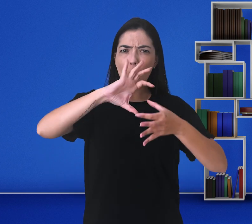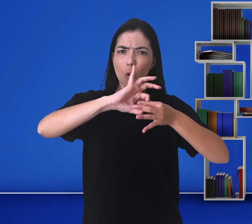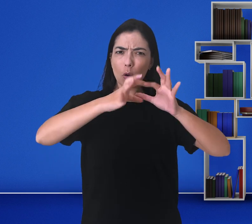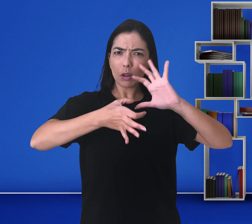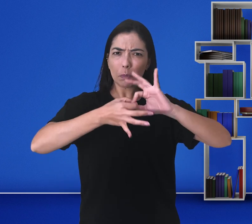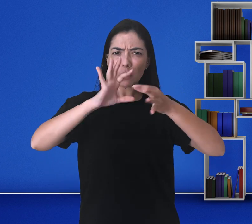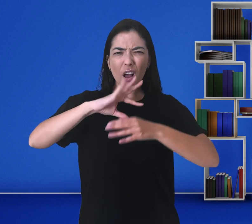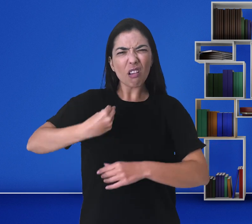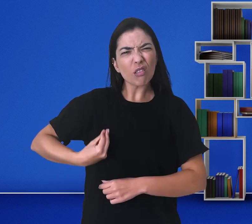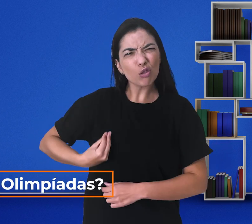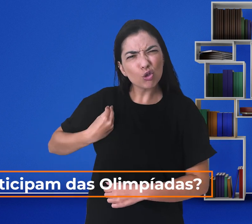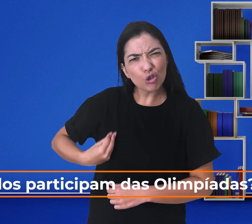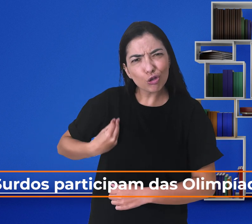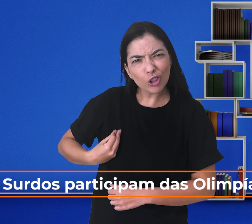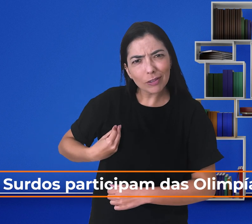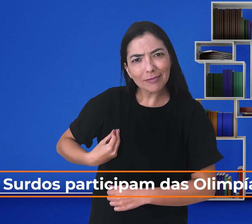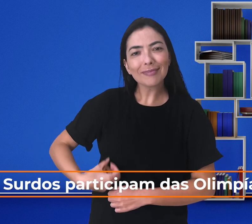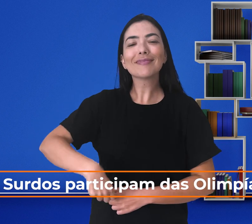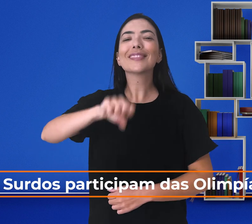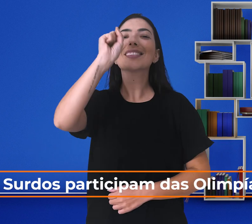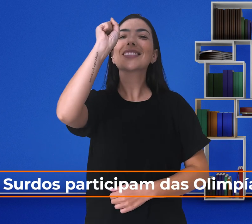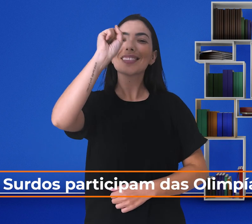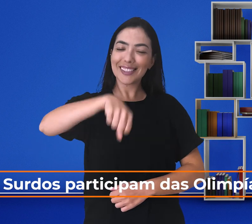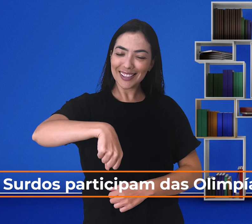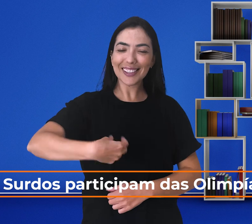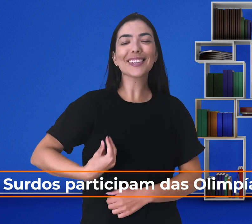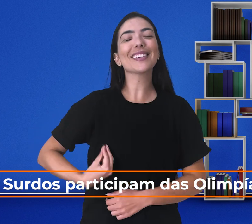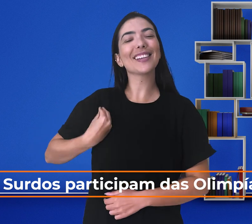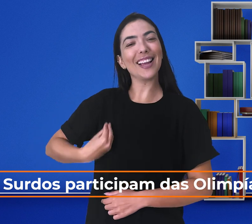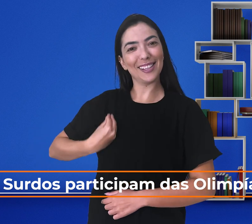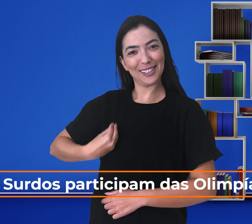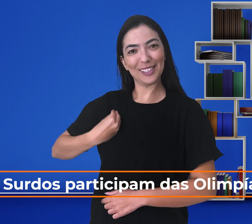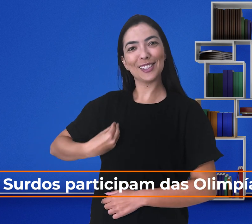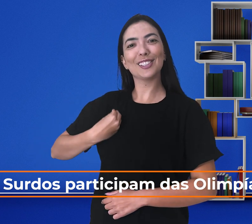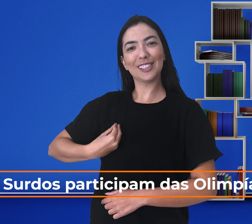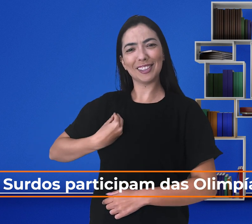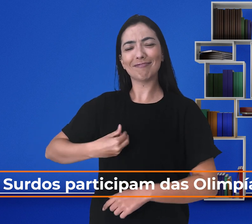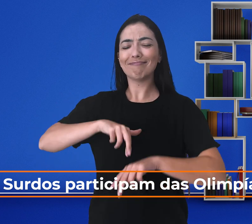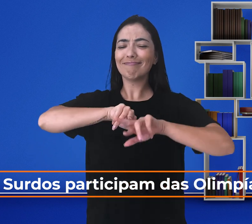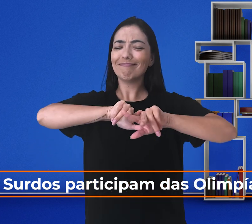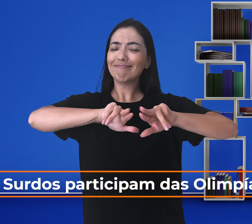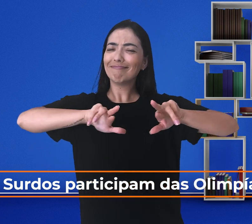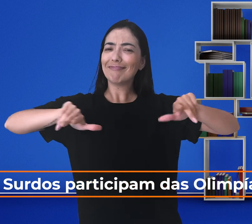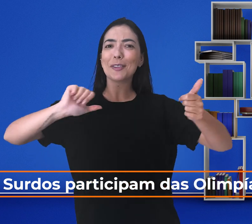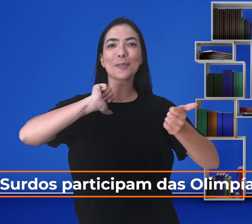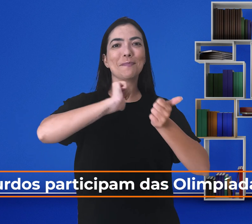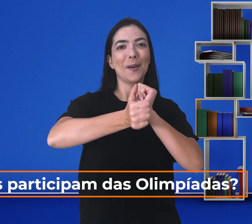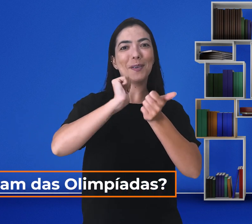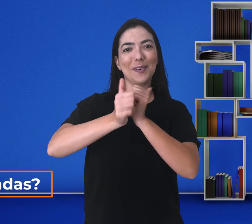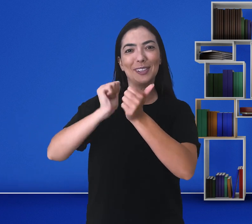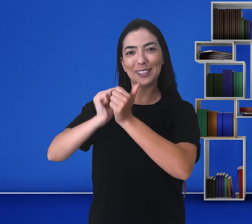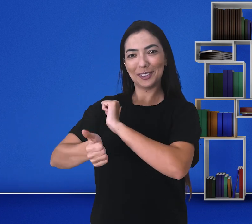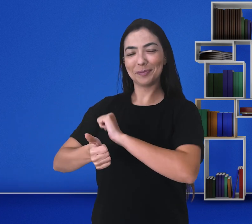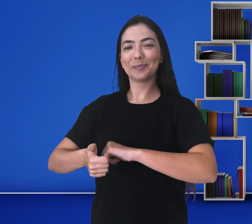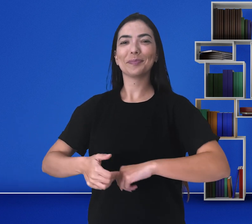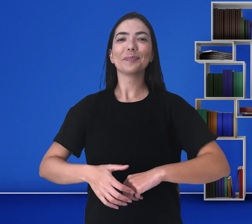Se os surdos participam de Olimpíadas, sim, eles podem fazer qualquer esporte.